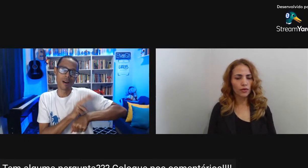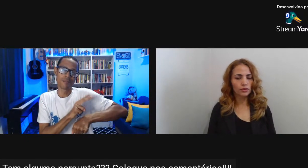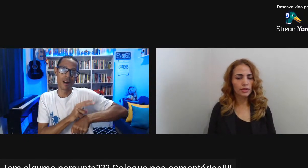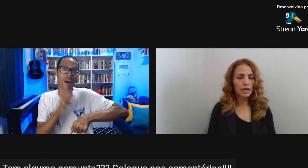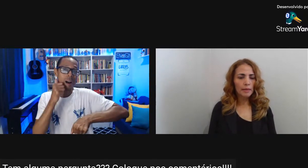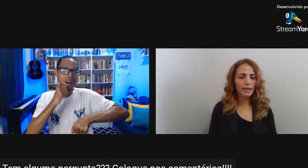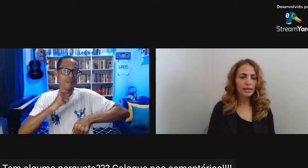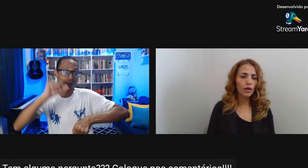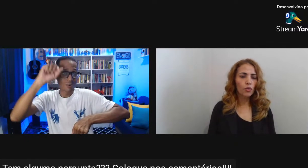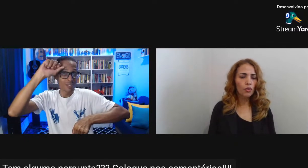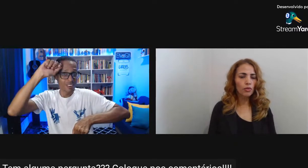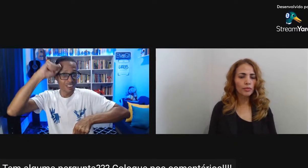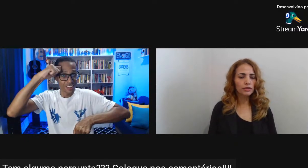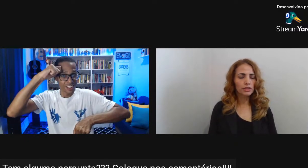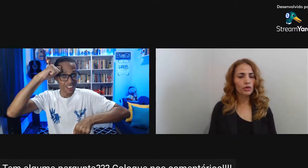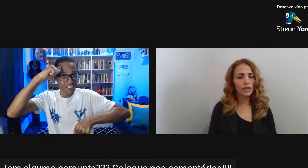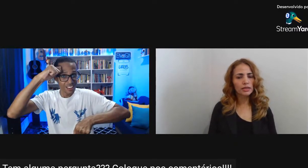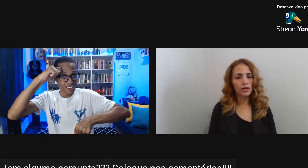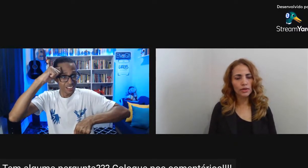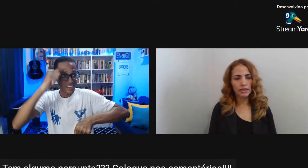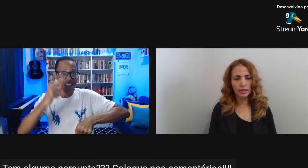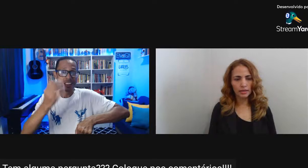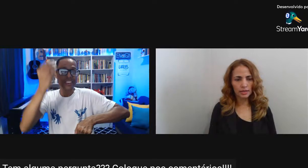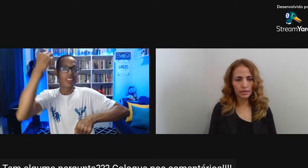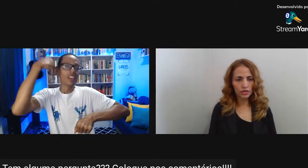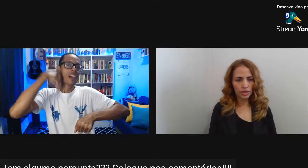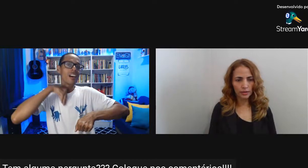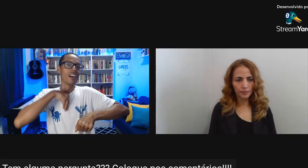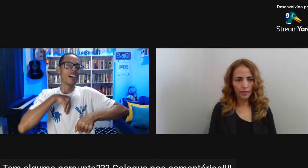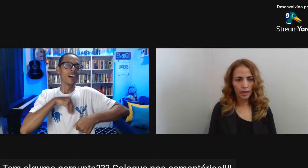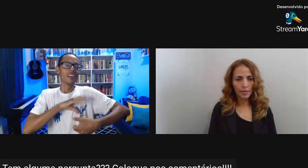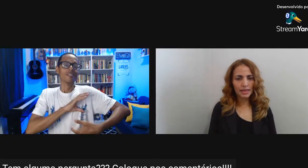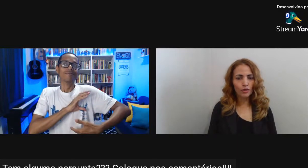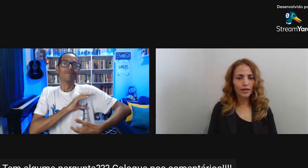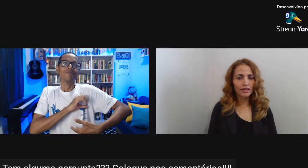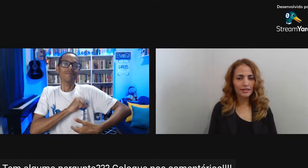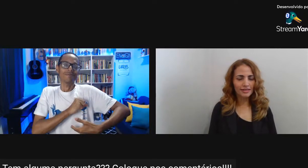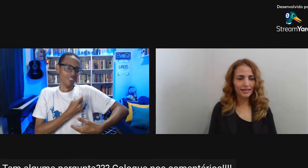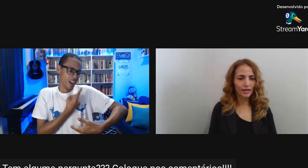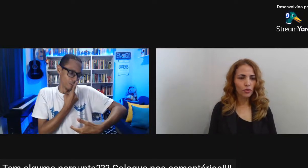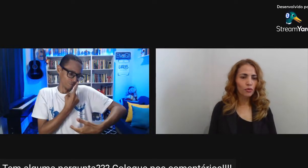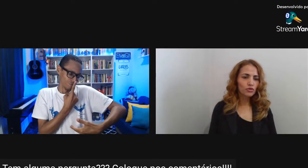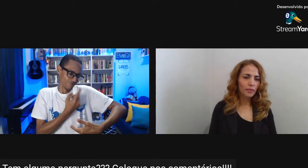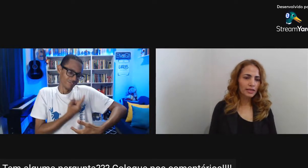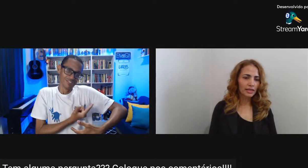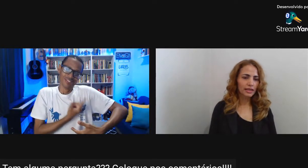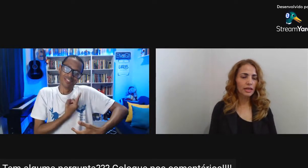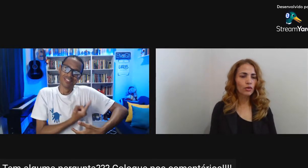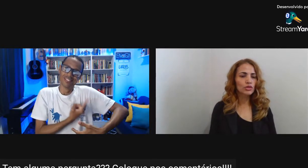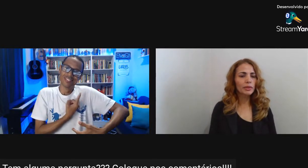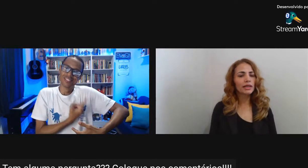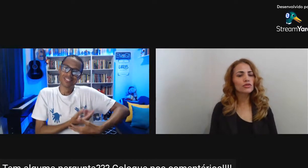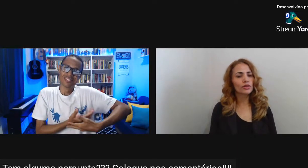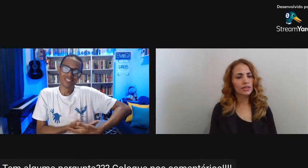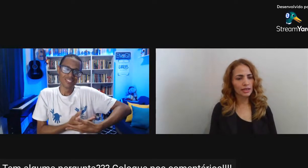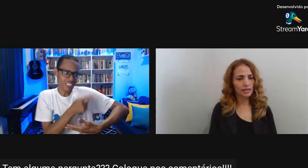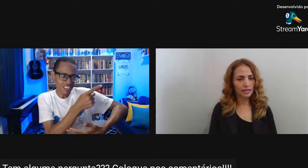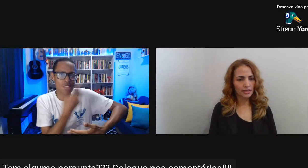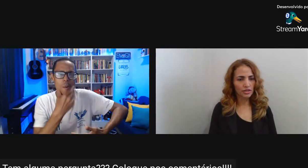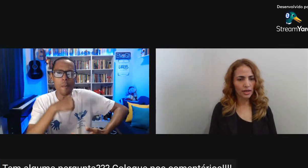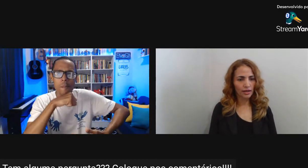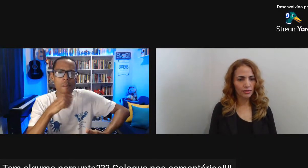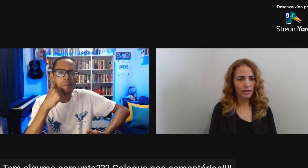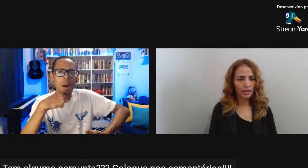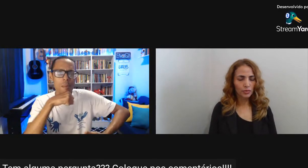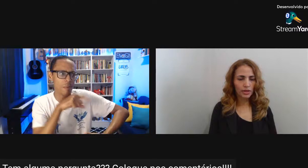sim A revolta Mas em algum momento Essa conexão Com essa criança Existia Mas era com a criança Não com os pais da criança Nem com as obrigações Que essa